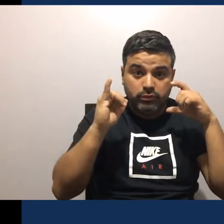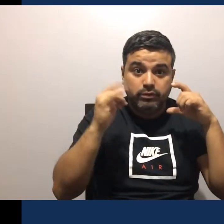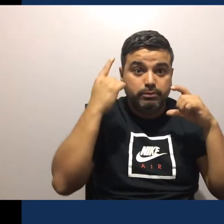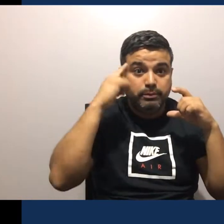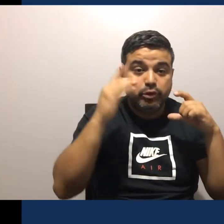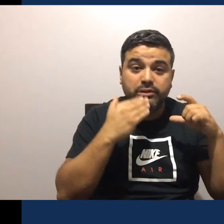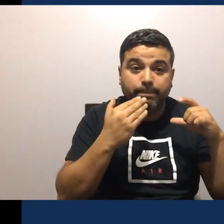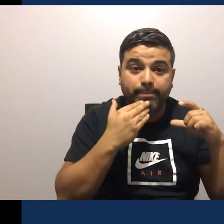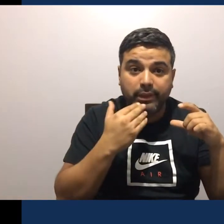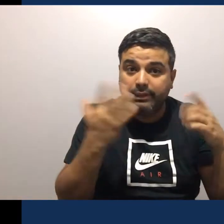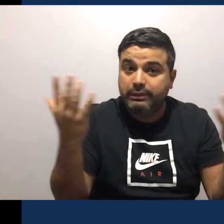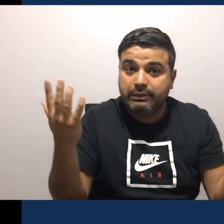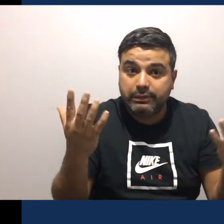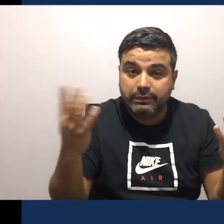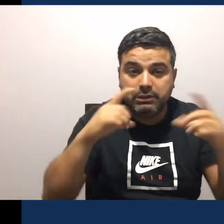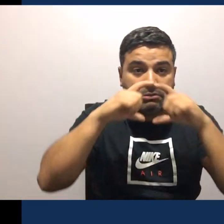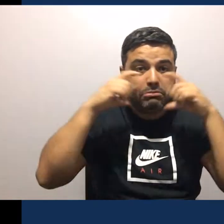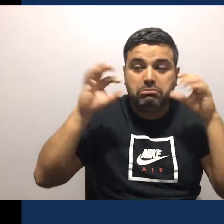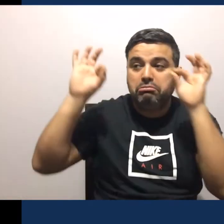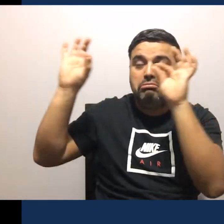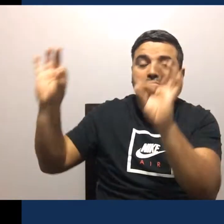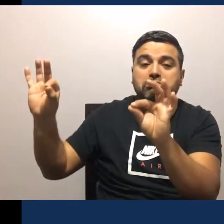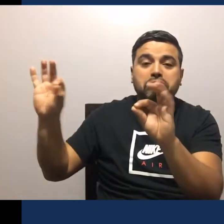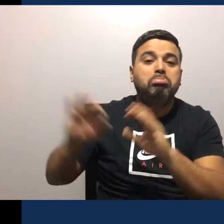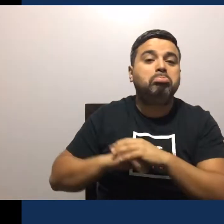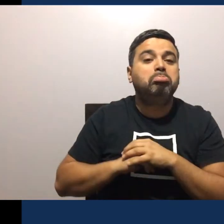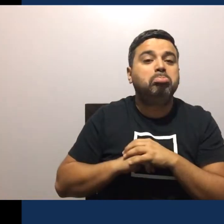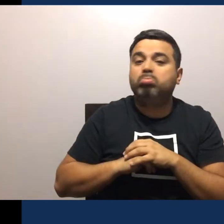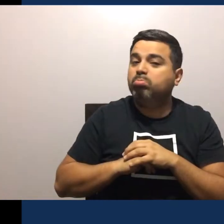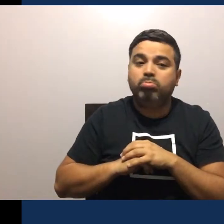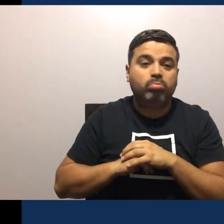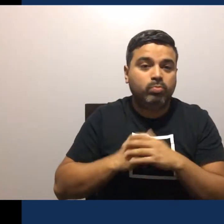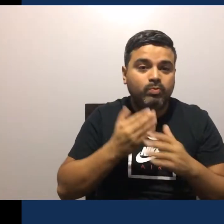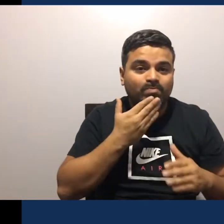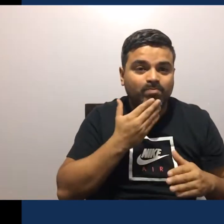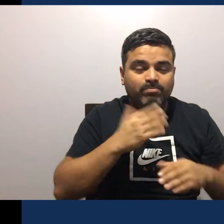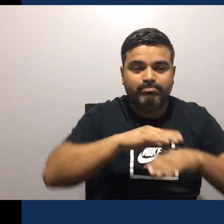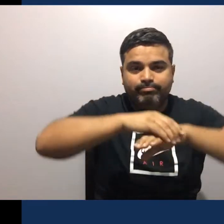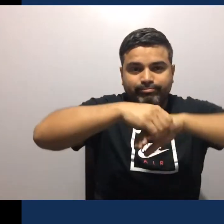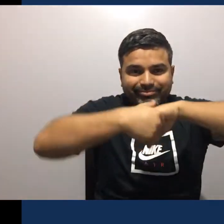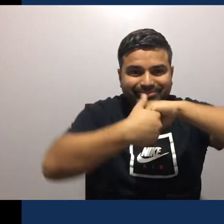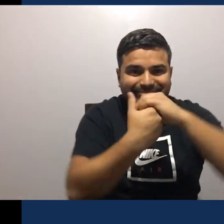quitársela y dejarla a un lado Sino que deben lavarse muy bien las manos con jabón